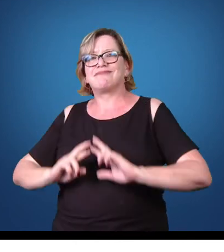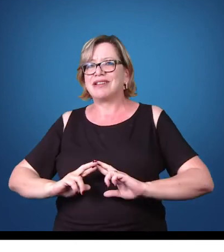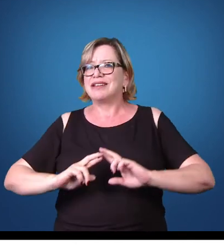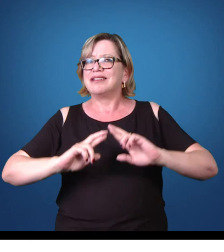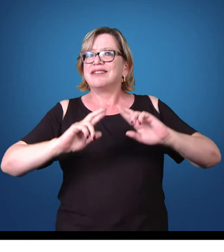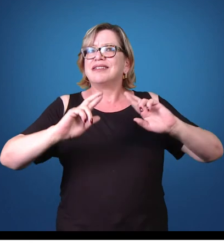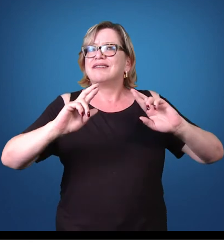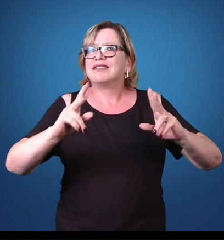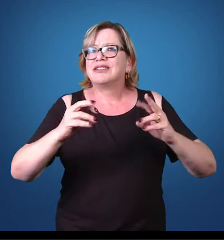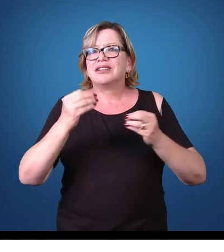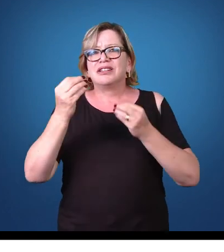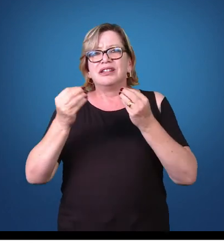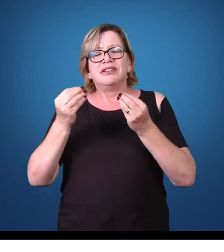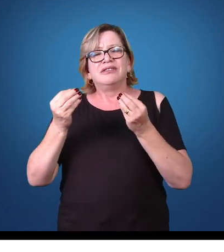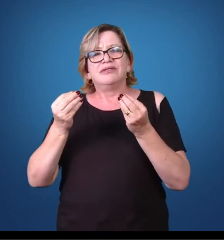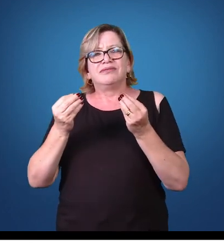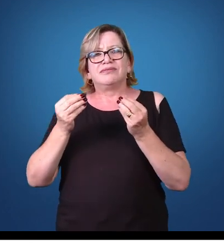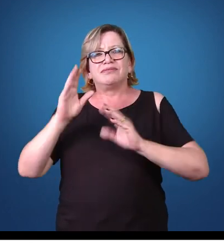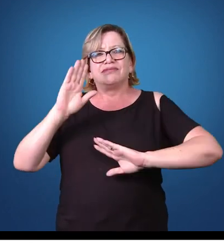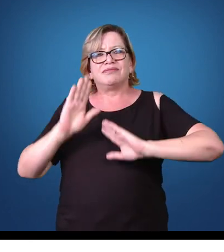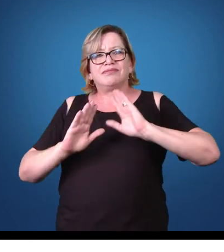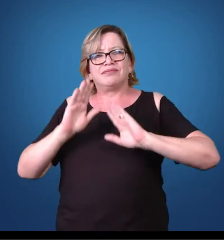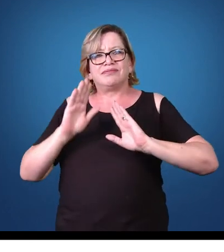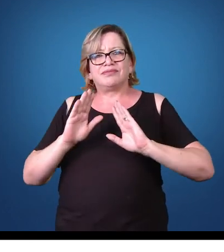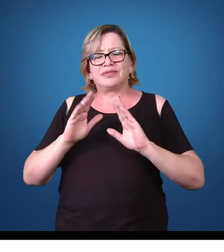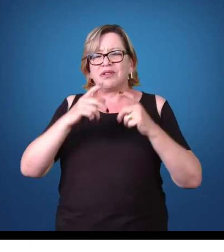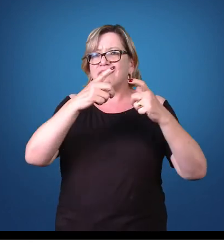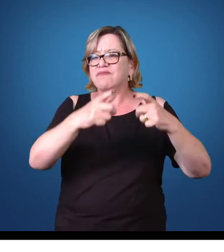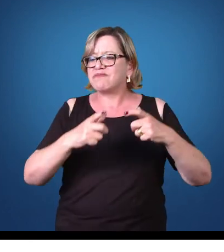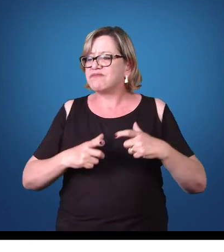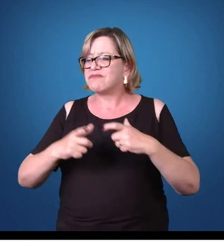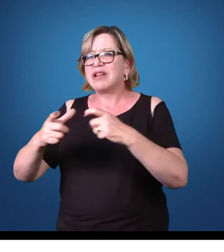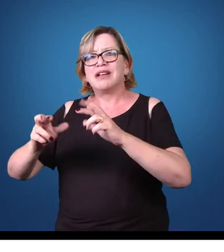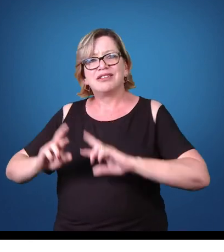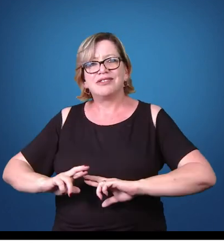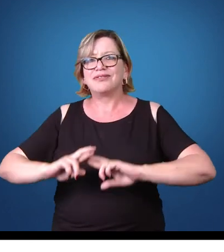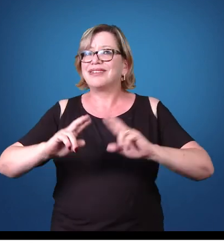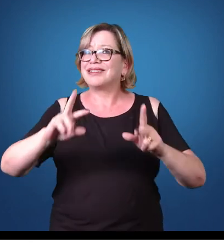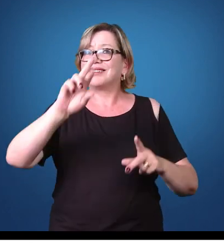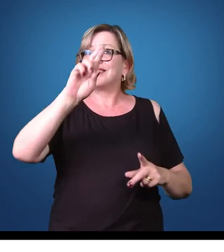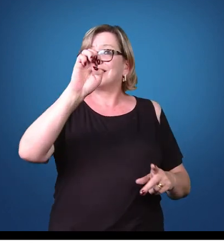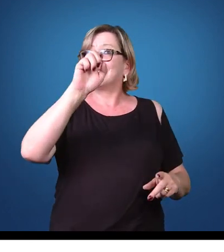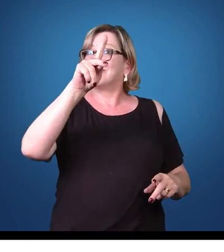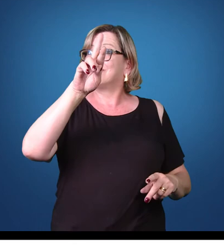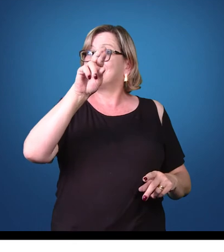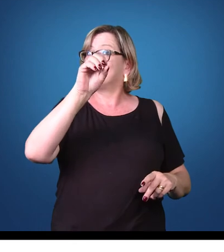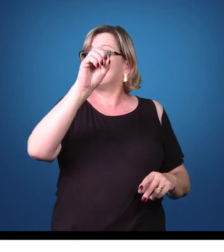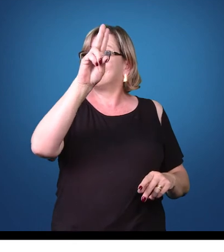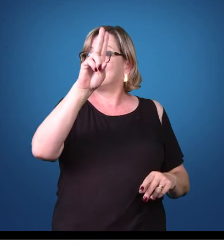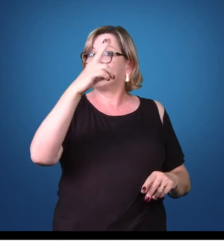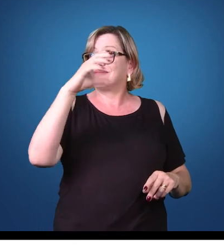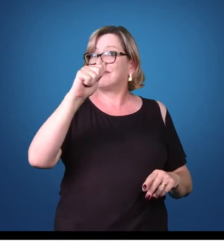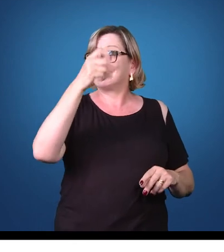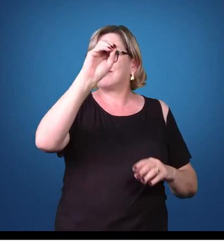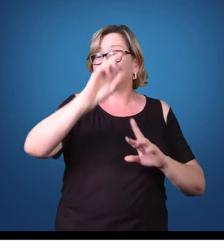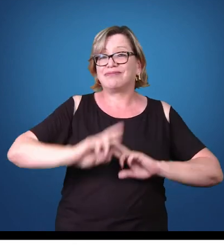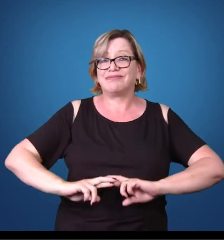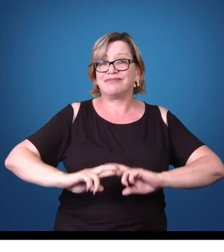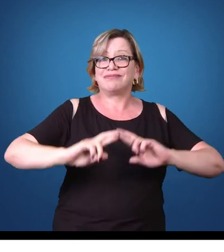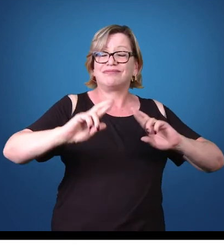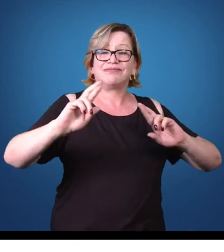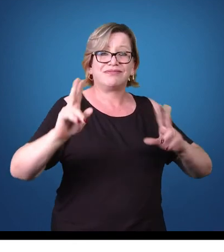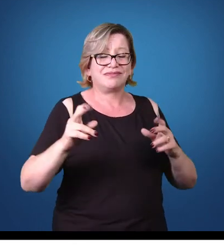em determinados ambientes, no caso, em determinados hospedeiros, a fim de proliferar